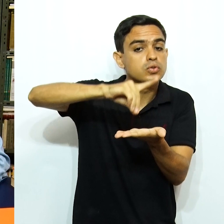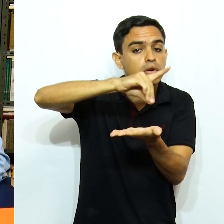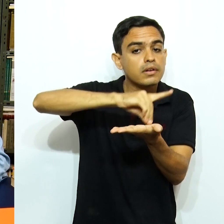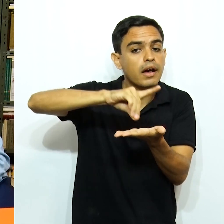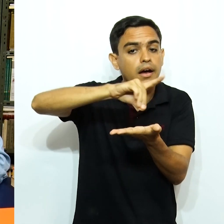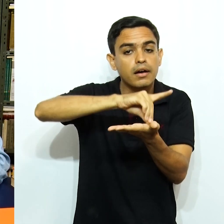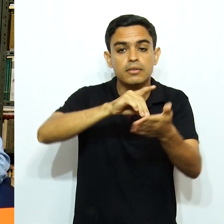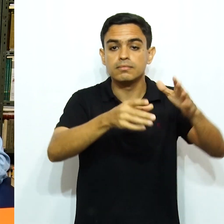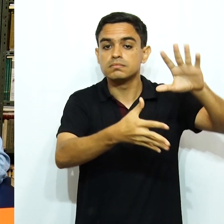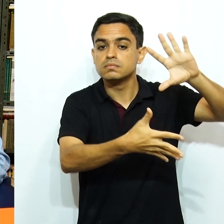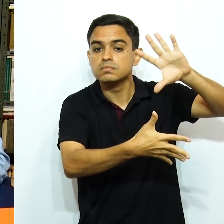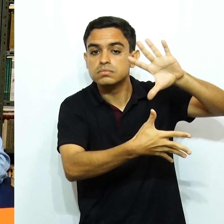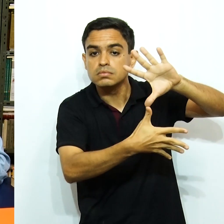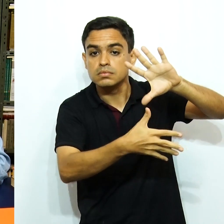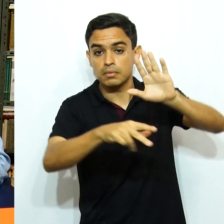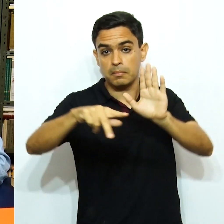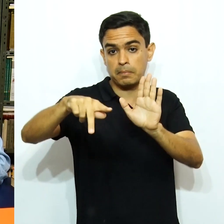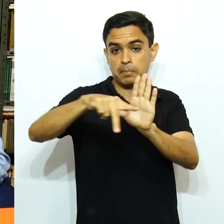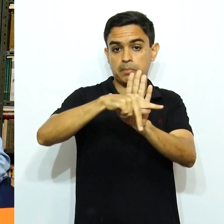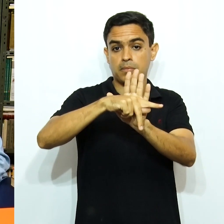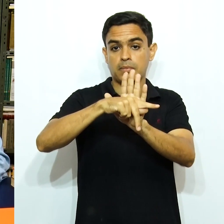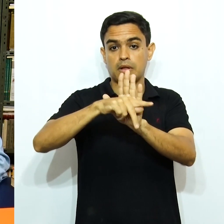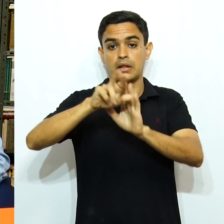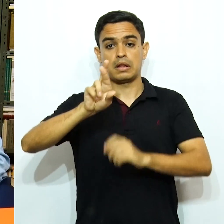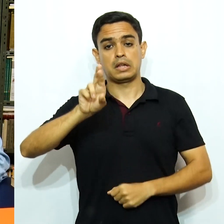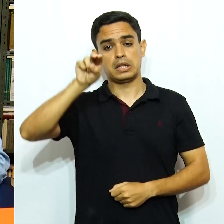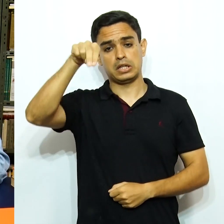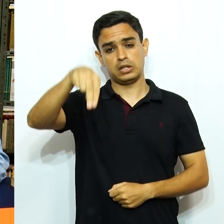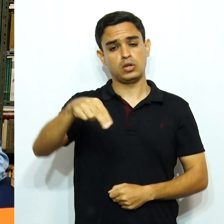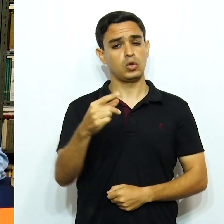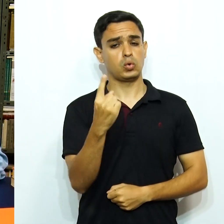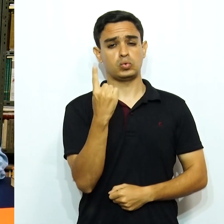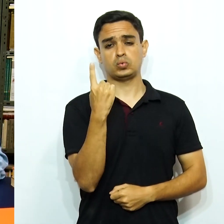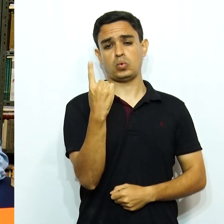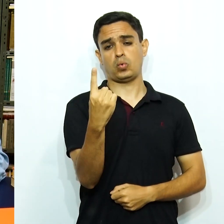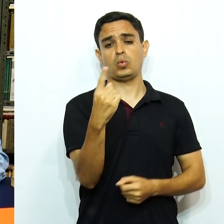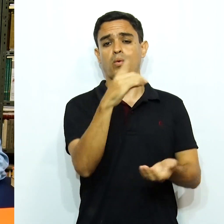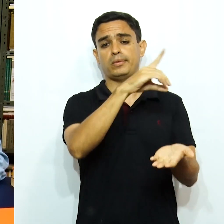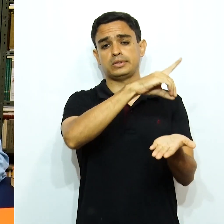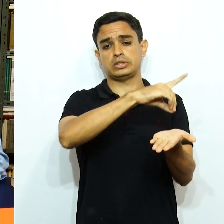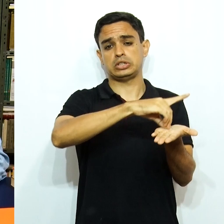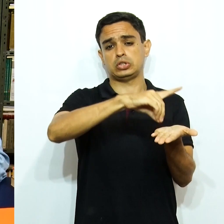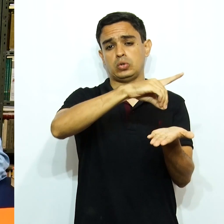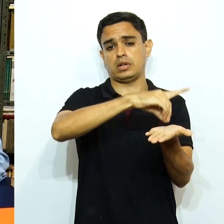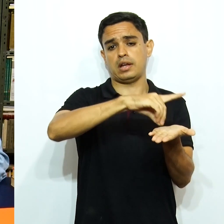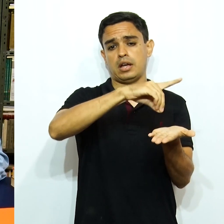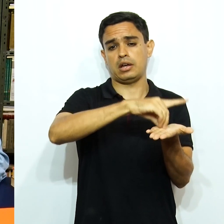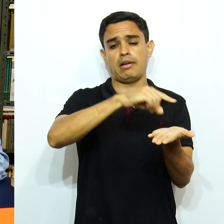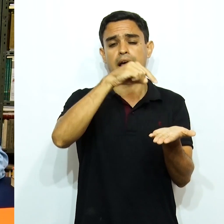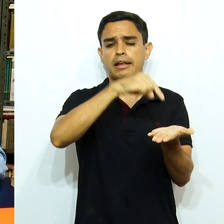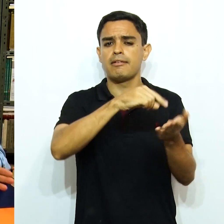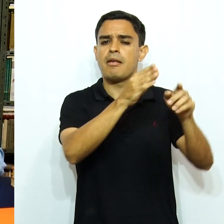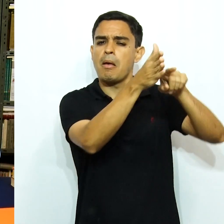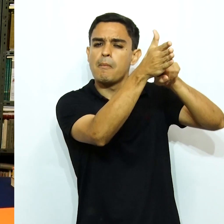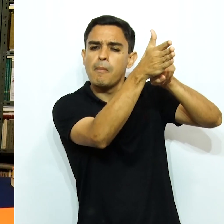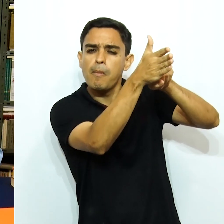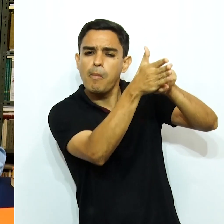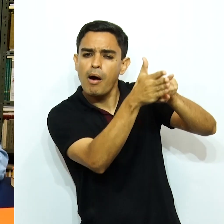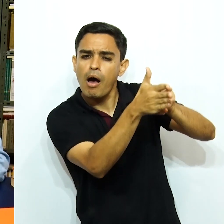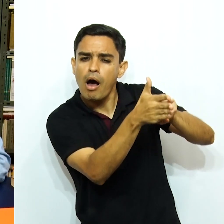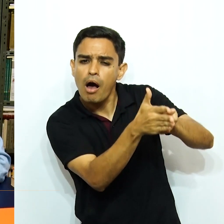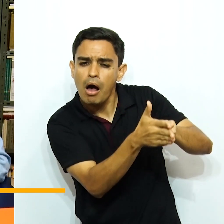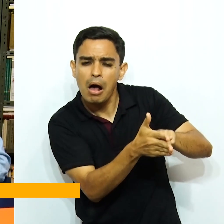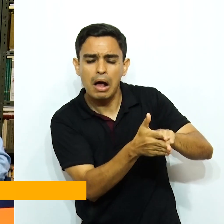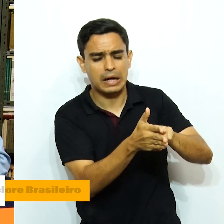Norte. Um volume só, não pôde concluir, cobriu algumas letras, mas não chegou a realizá-lo de A